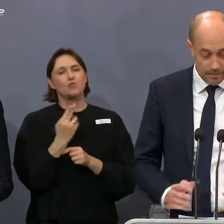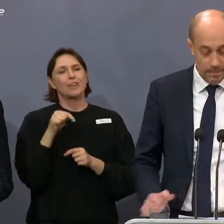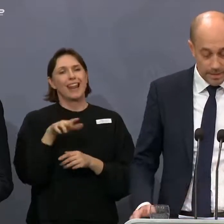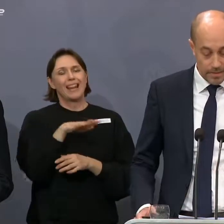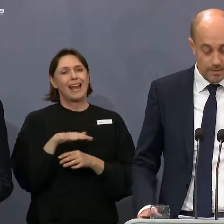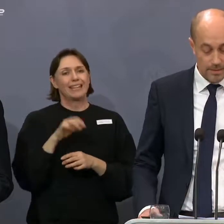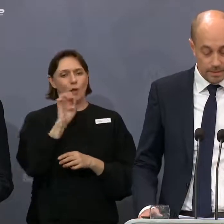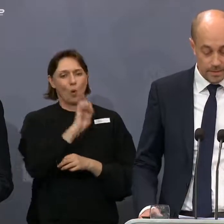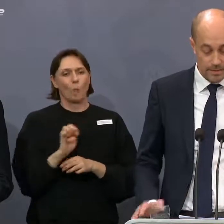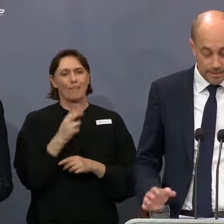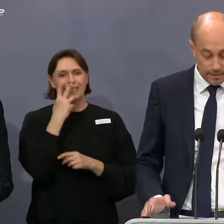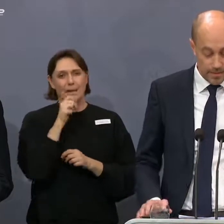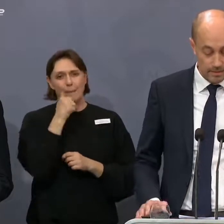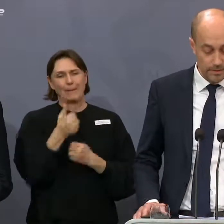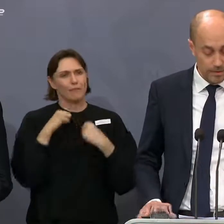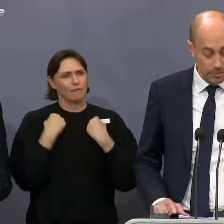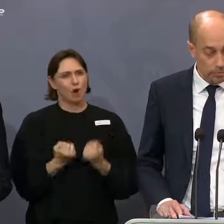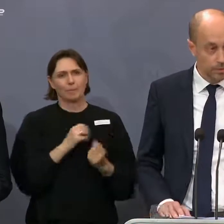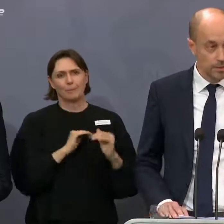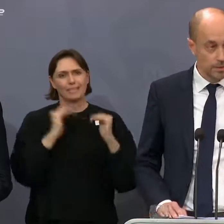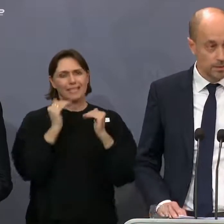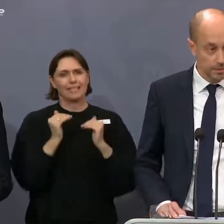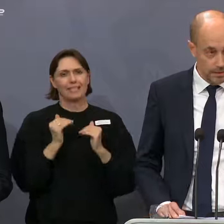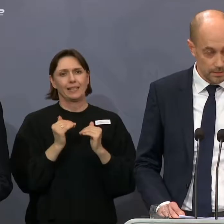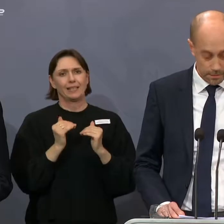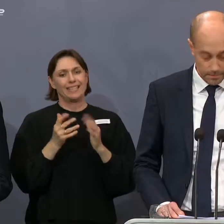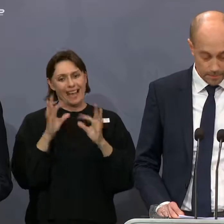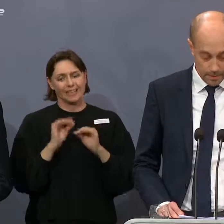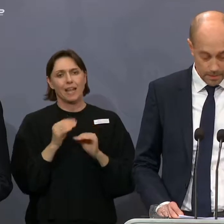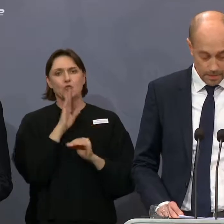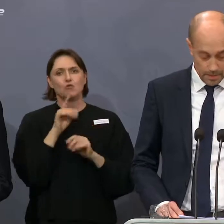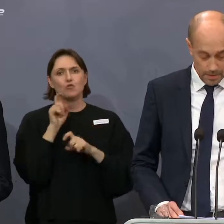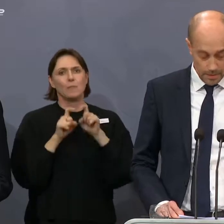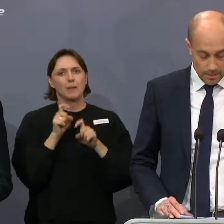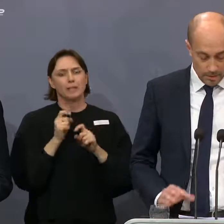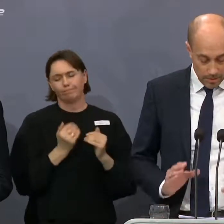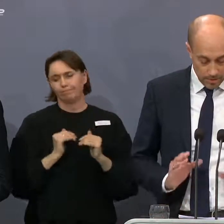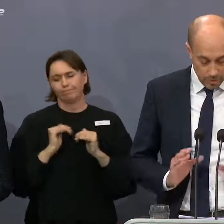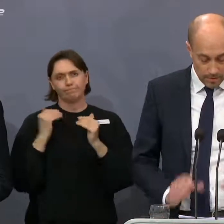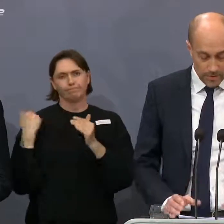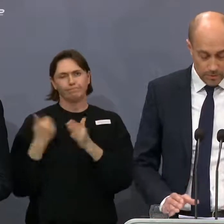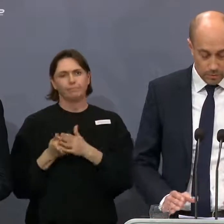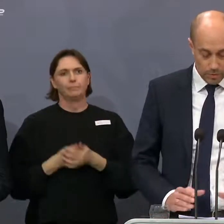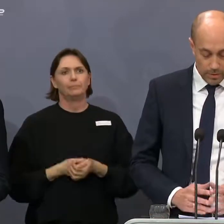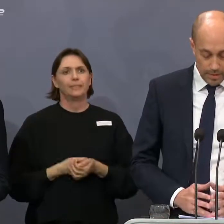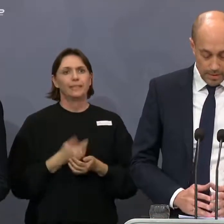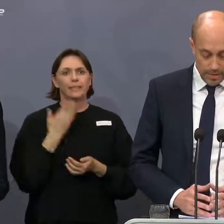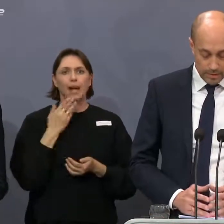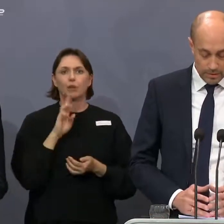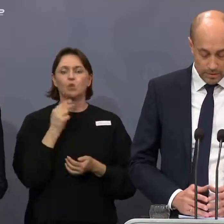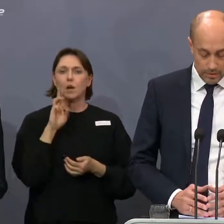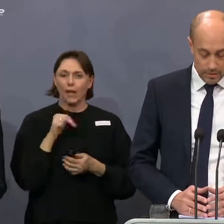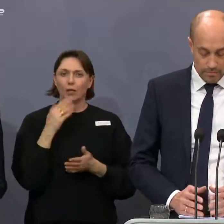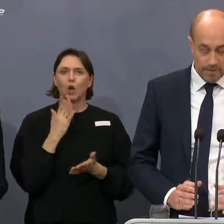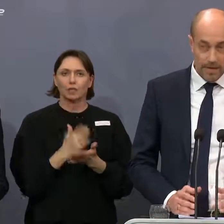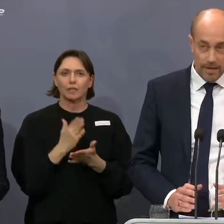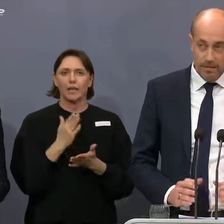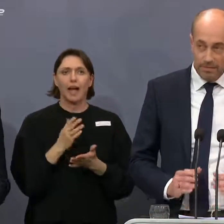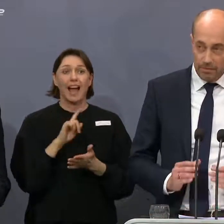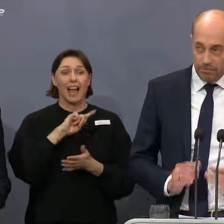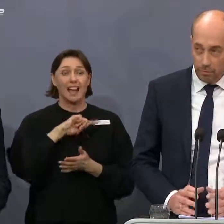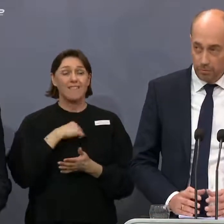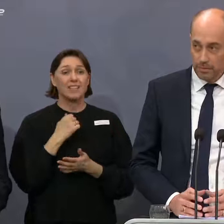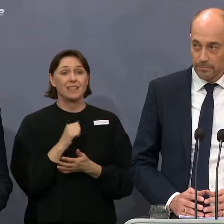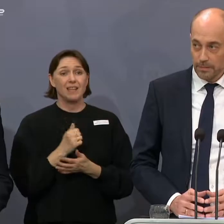mest dramatiske stigning i antallet af nye smittede. Derfor kan vi konstatere nu, at vi